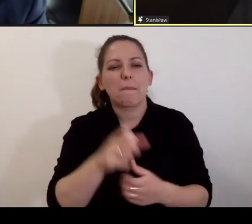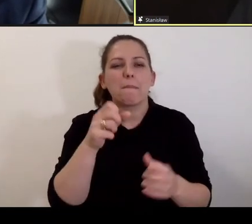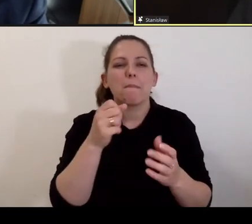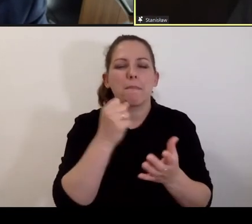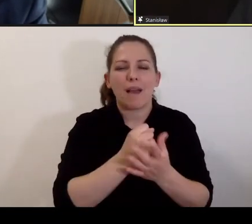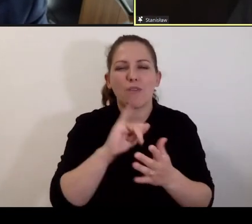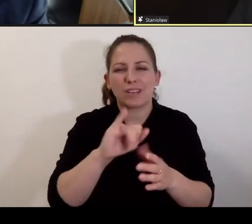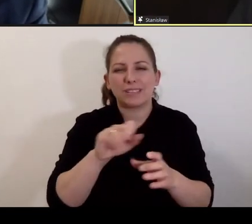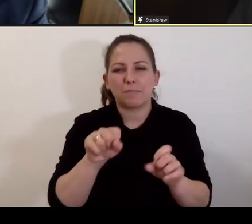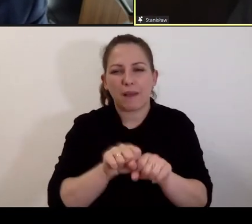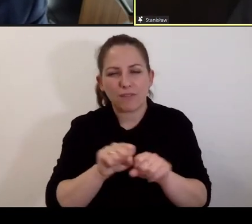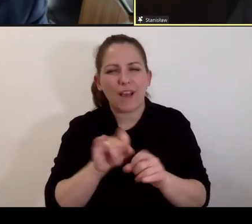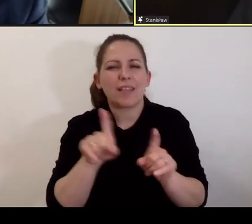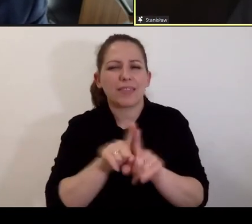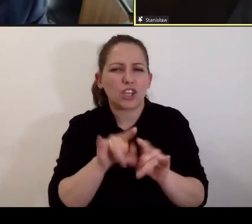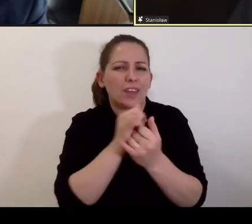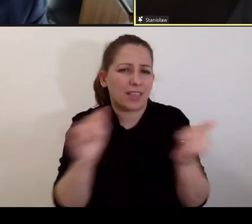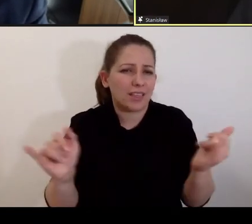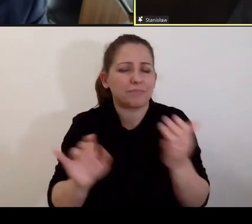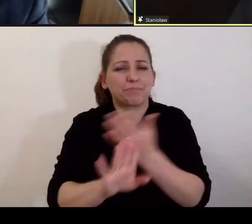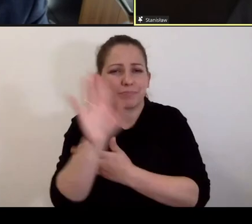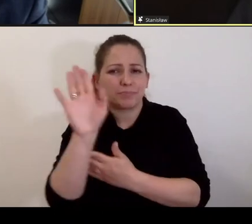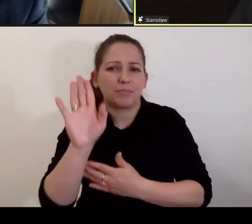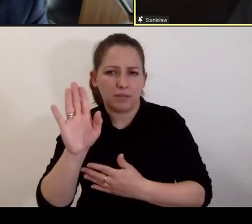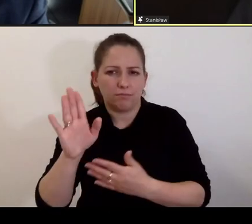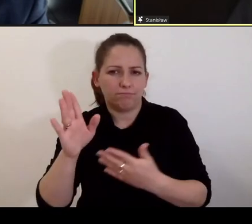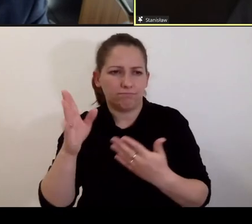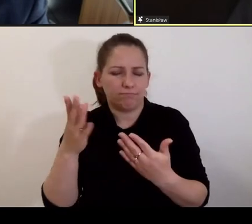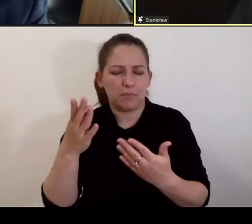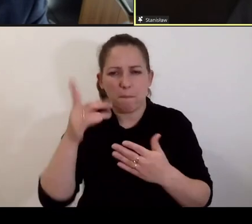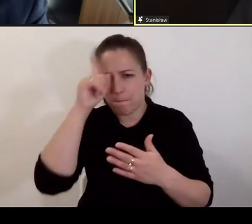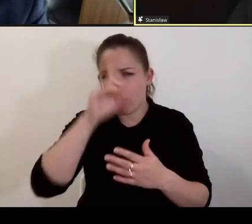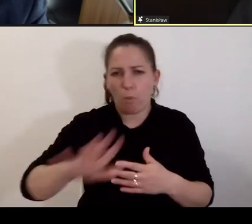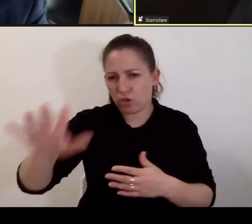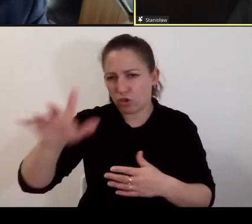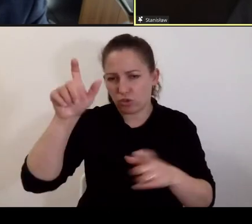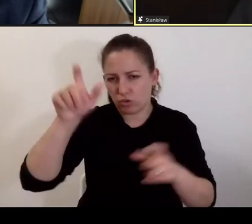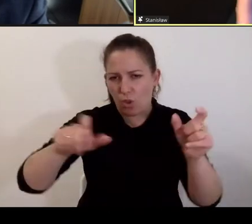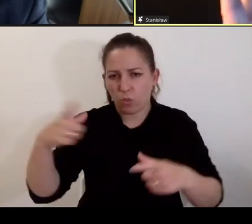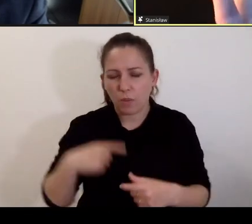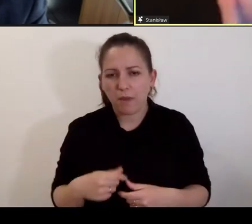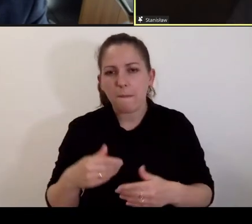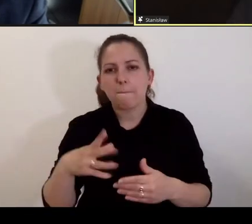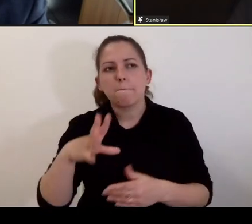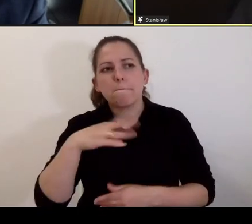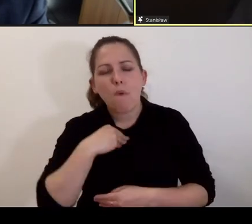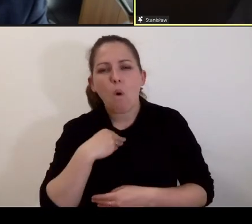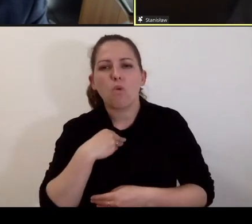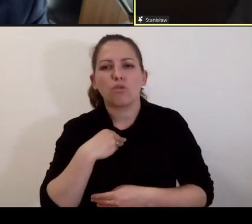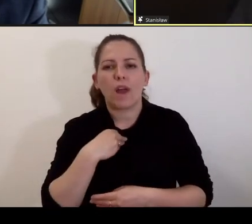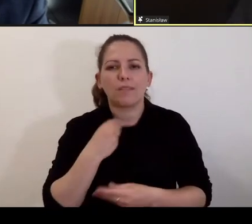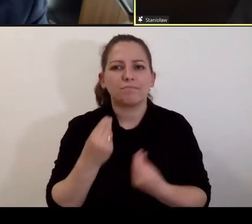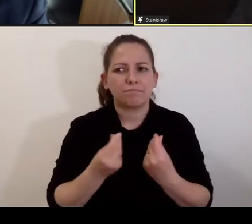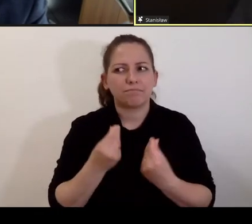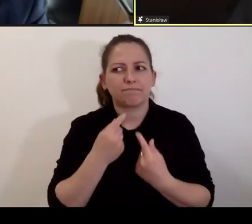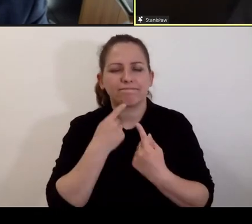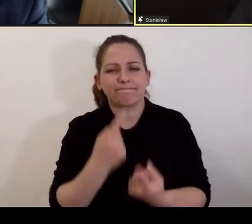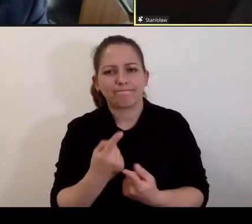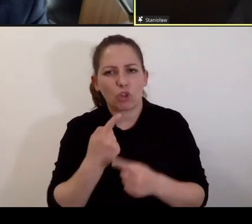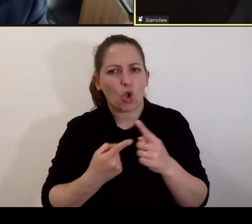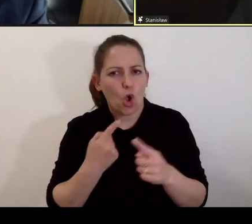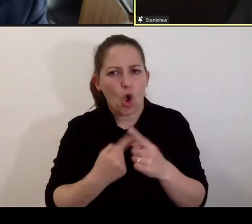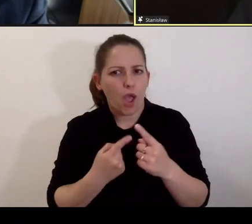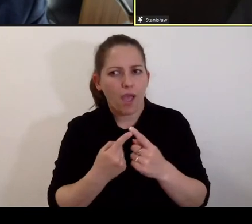innym funkcjonariuszom publicznym mogłoby, tak to określę, troszkę